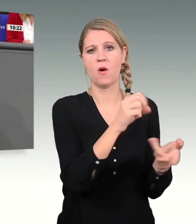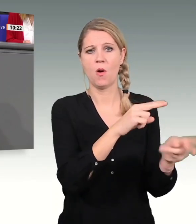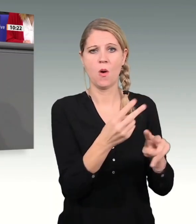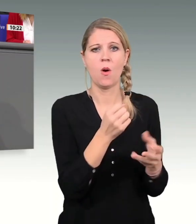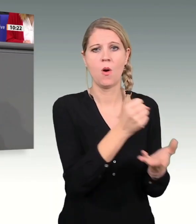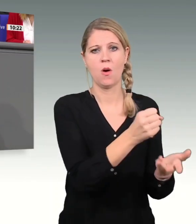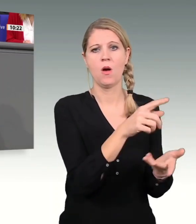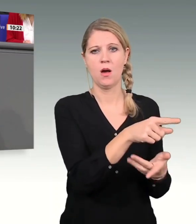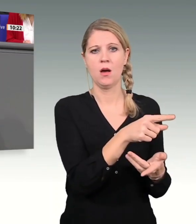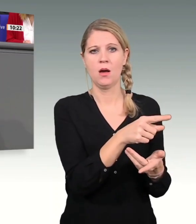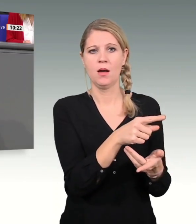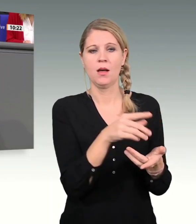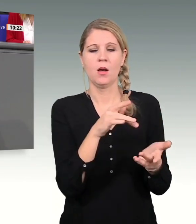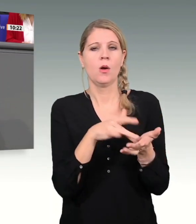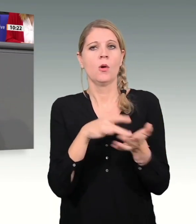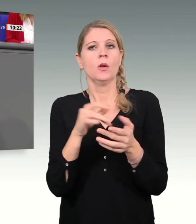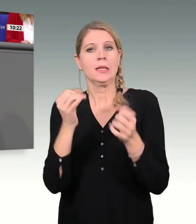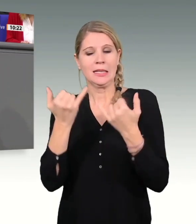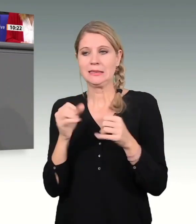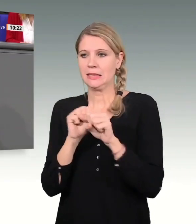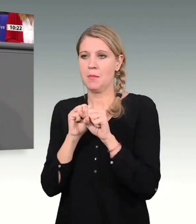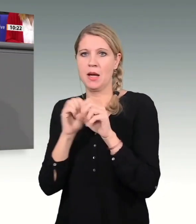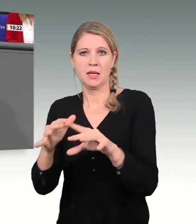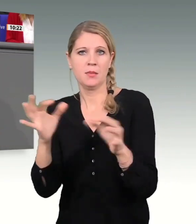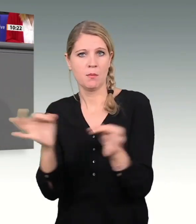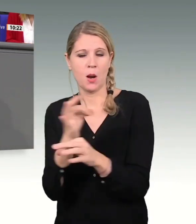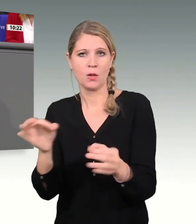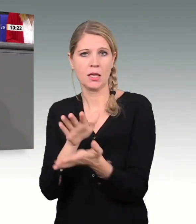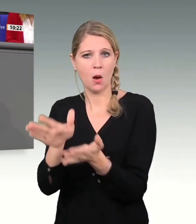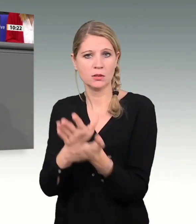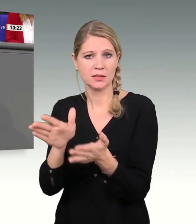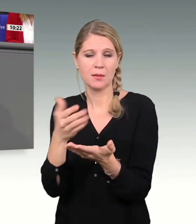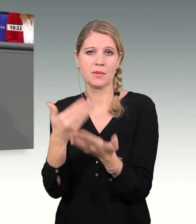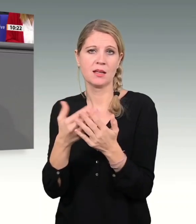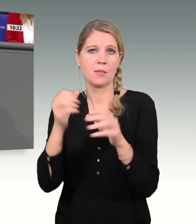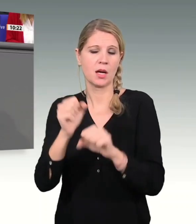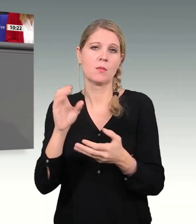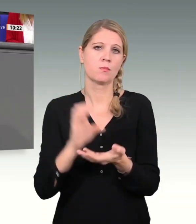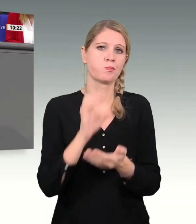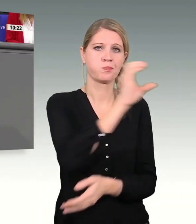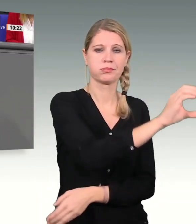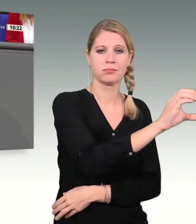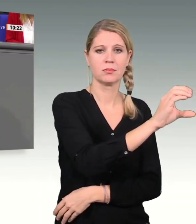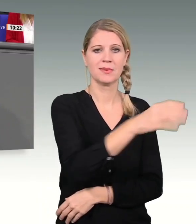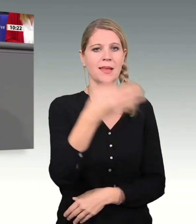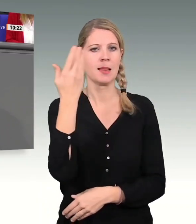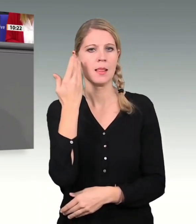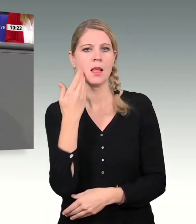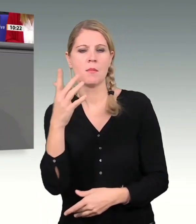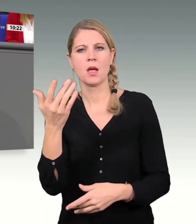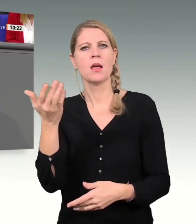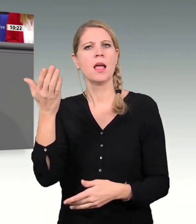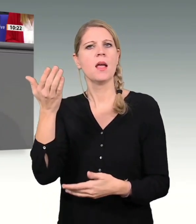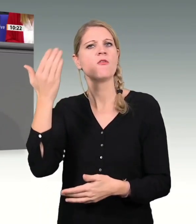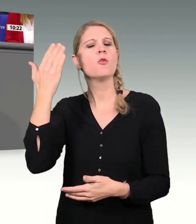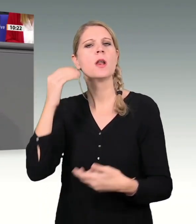aufgrund der Pandemie gerade nicht ausgeben konnten. Und, liebe ehemaligen Koalitionspartner der Union, das haben wir im letzten Jahr